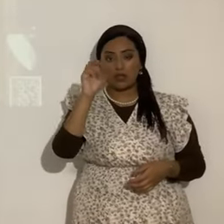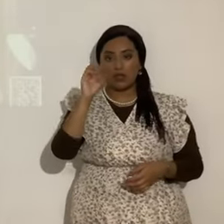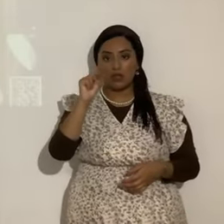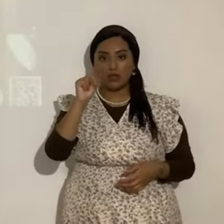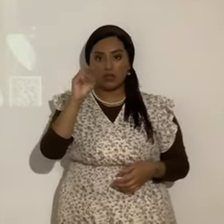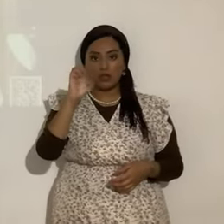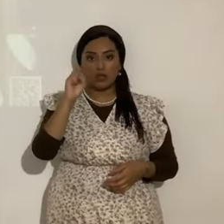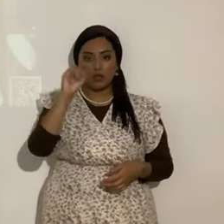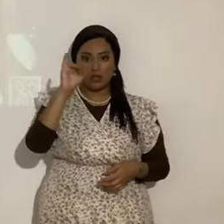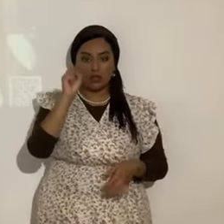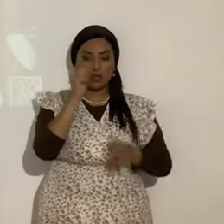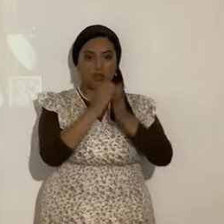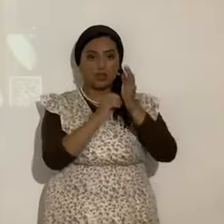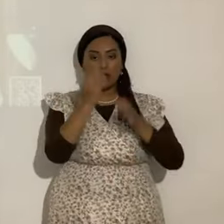y en el verso 6